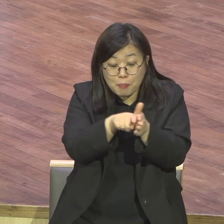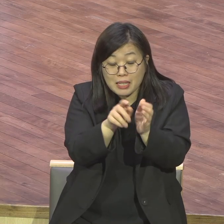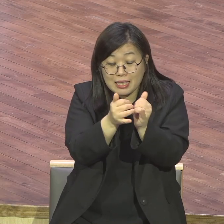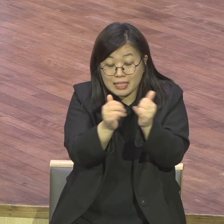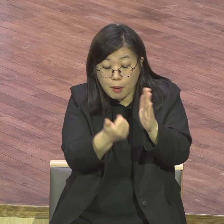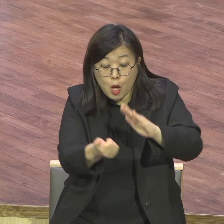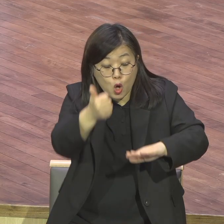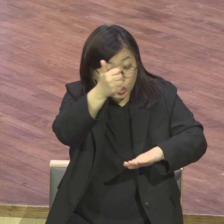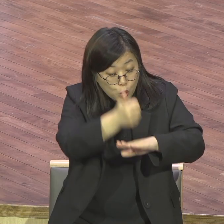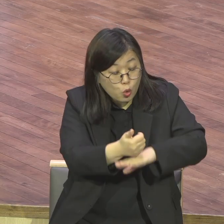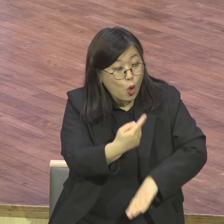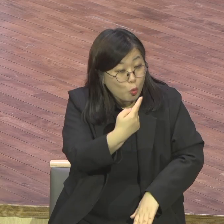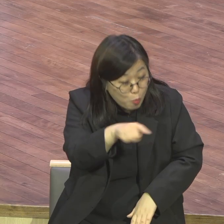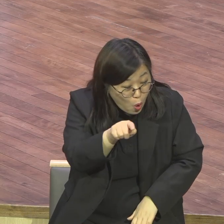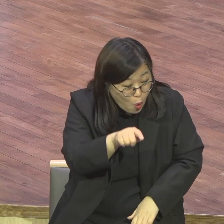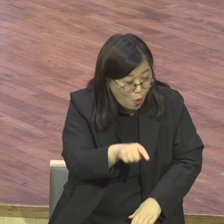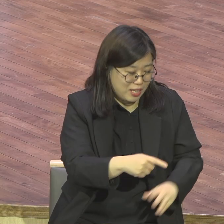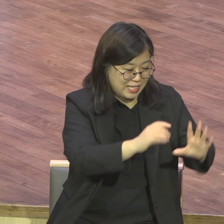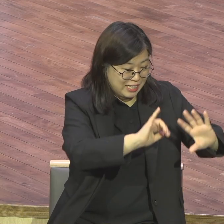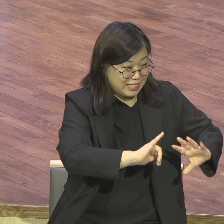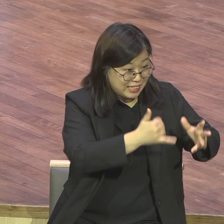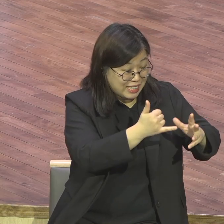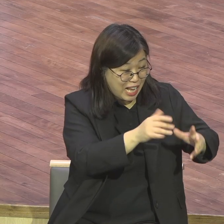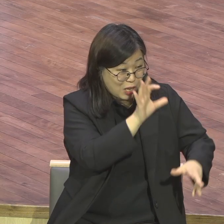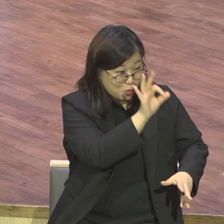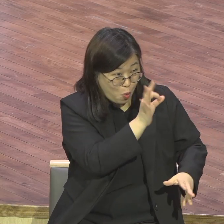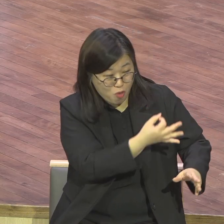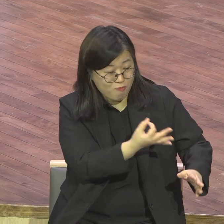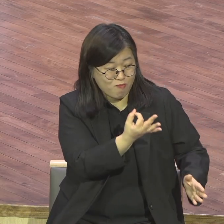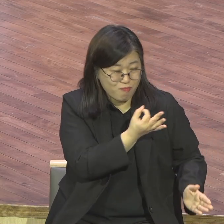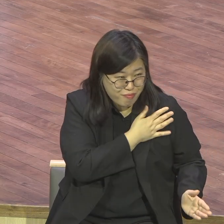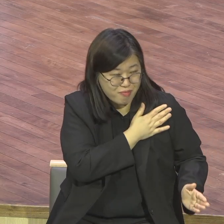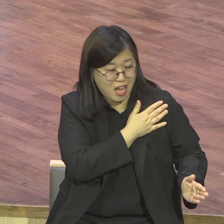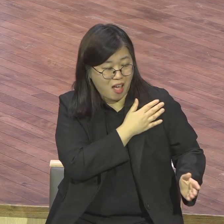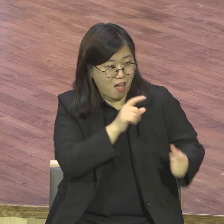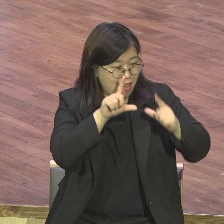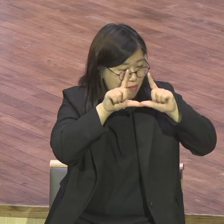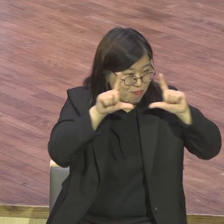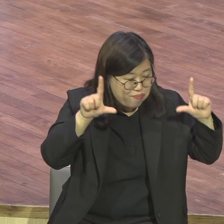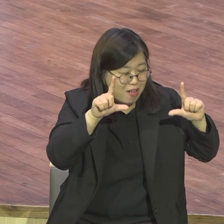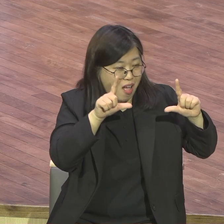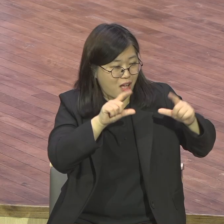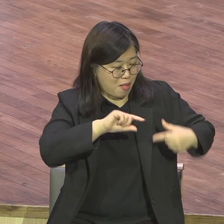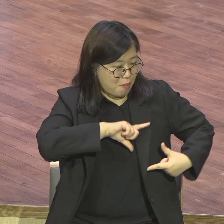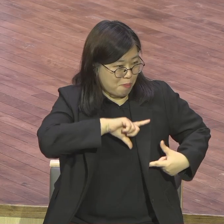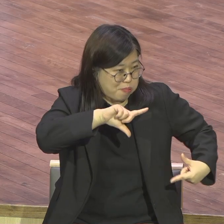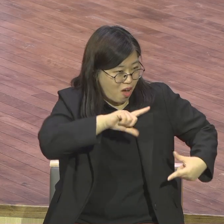하나님의 허락하신 장소에서 하나님의 허락하신 그 일을 하는 것이 바로 성공입니다